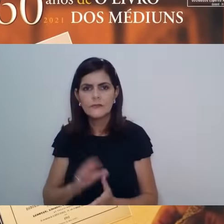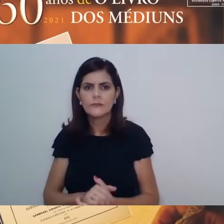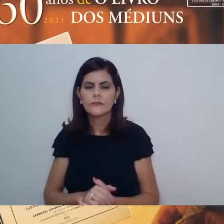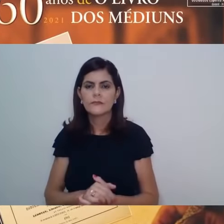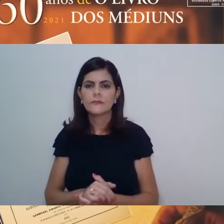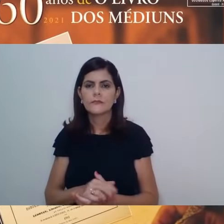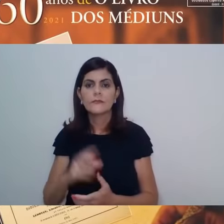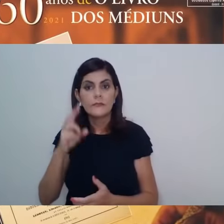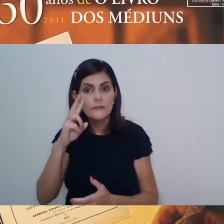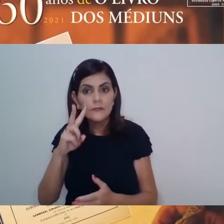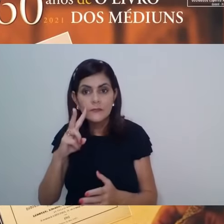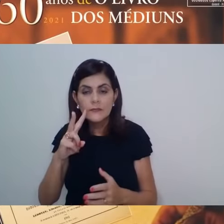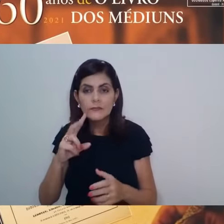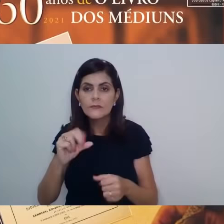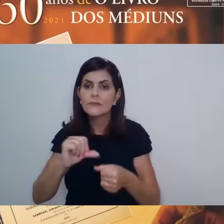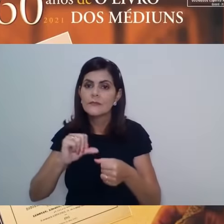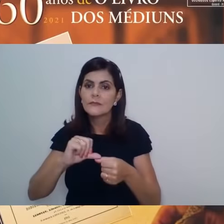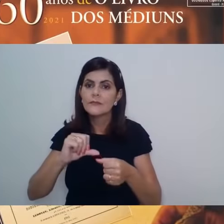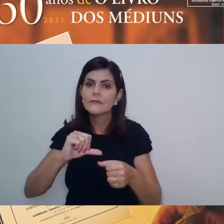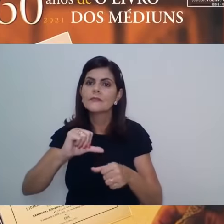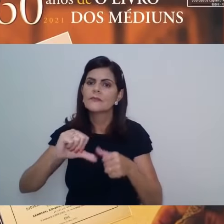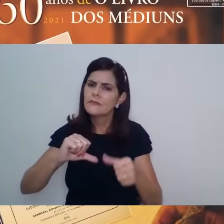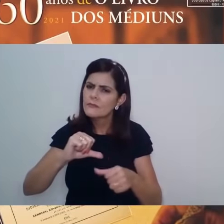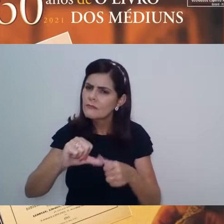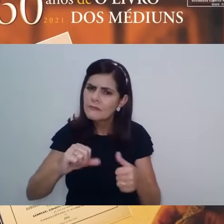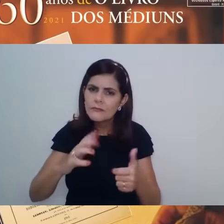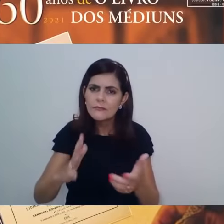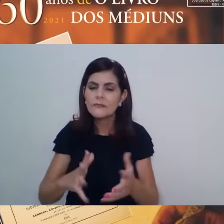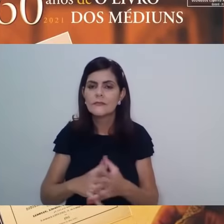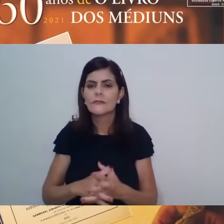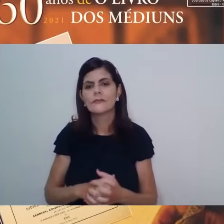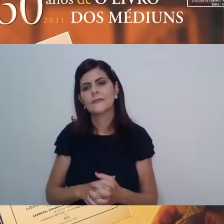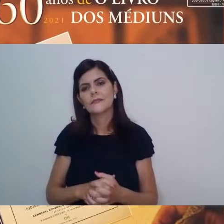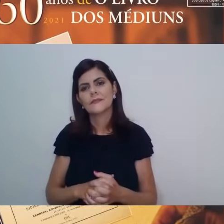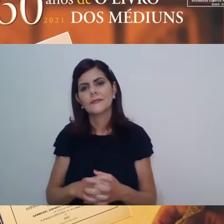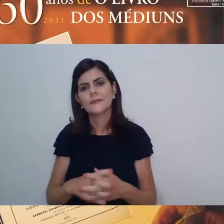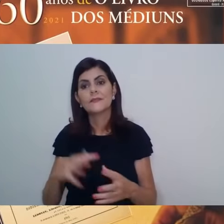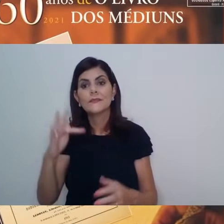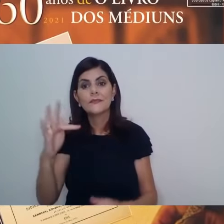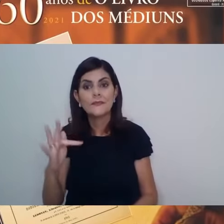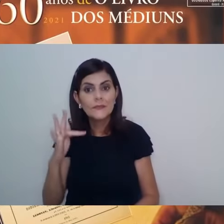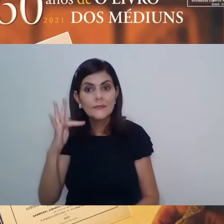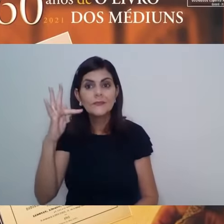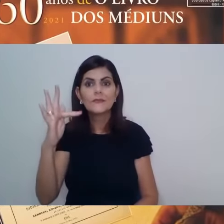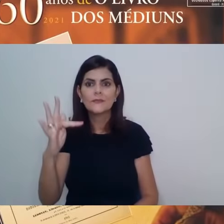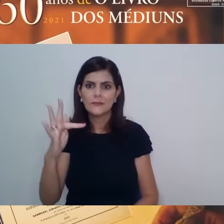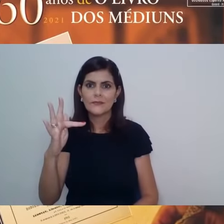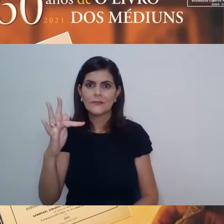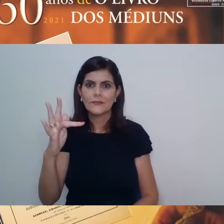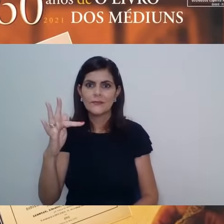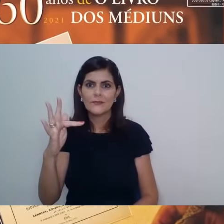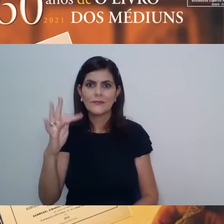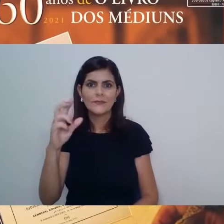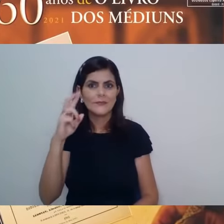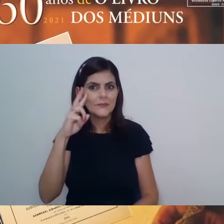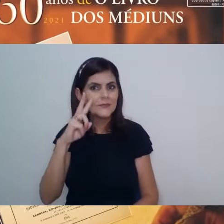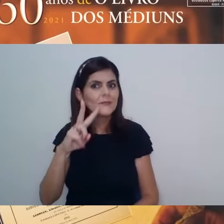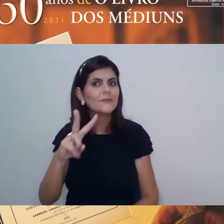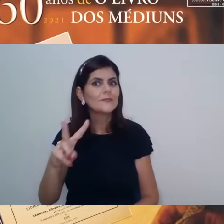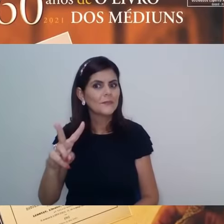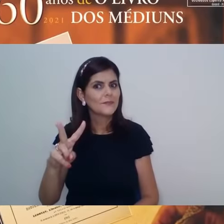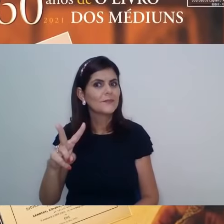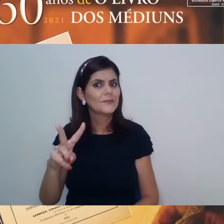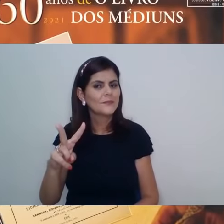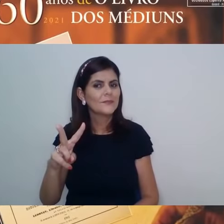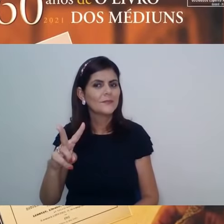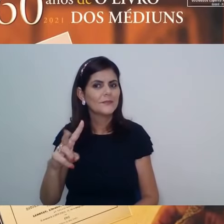diferente, para não repetir os mesmos erros, mas tendo o futuro como foco da nossa